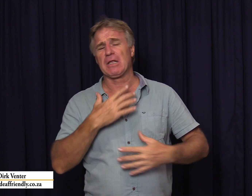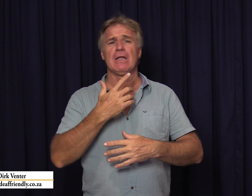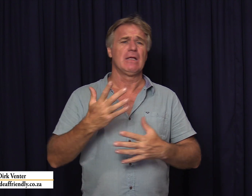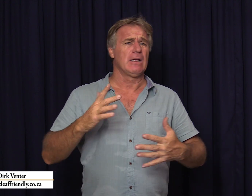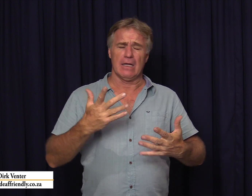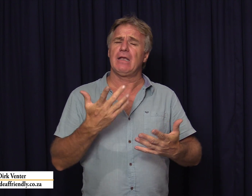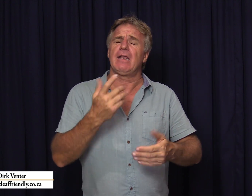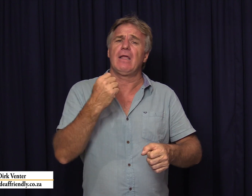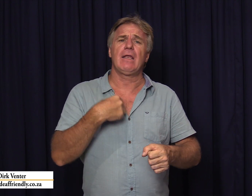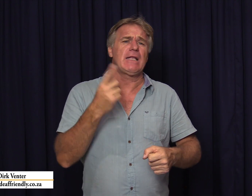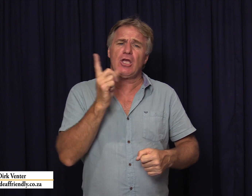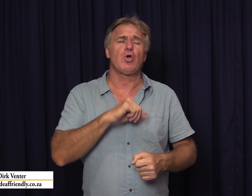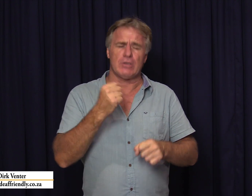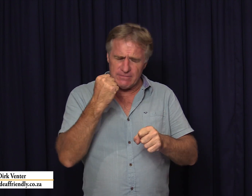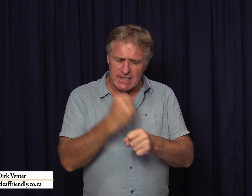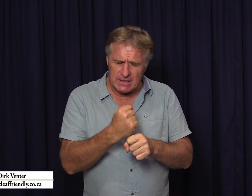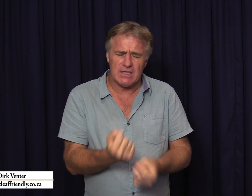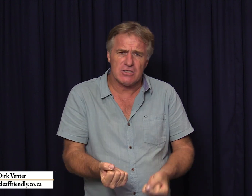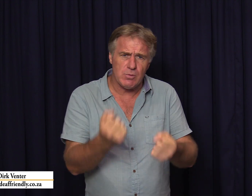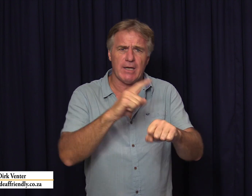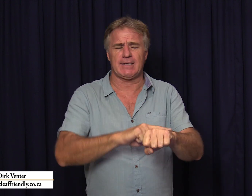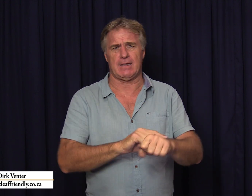ek het nie gejok net was richtig een zwaar tijd